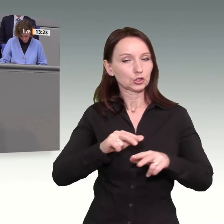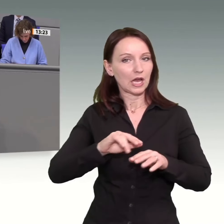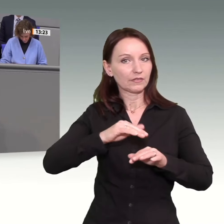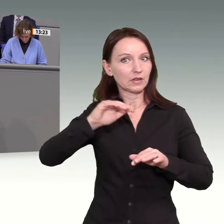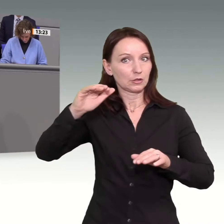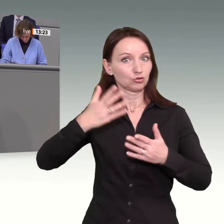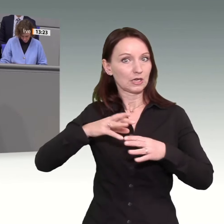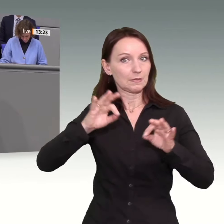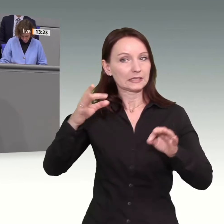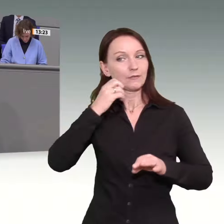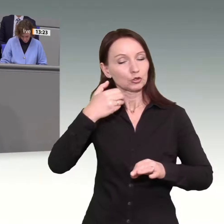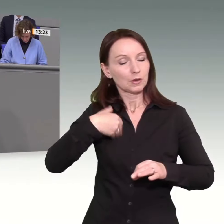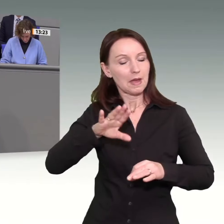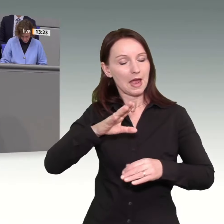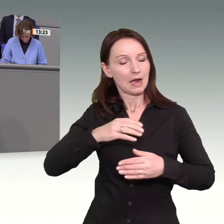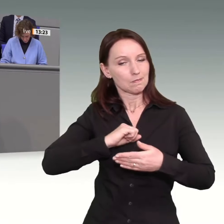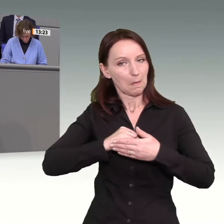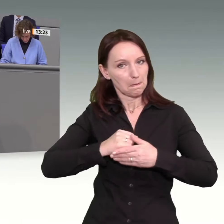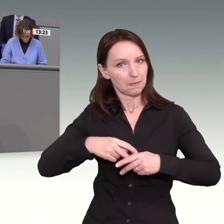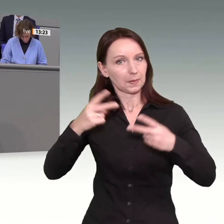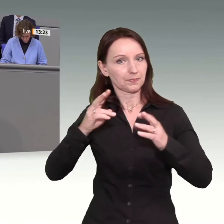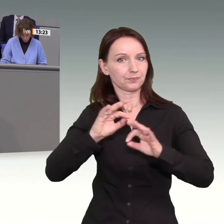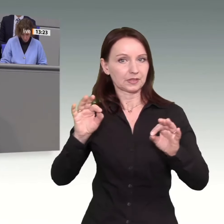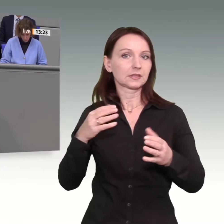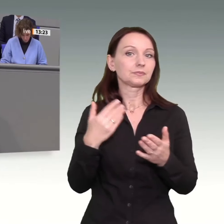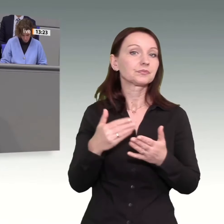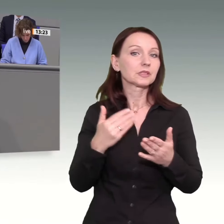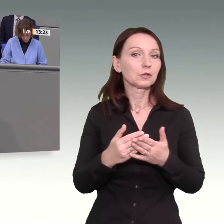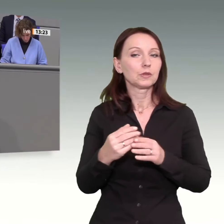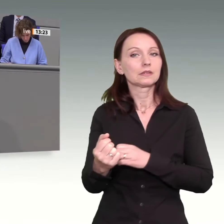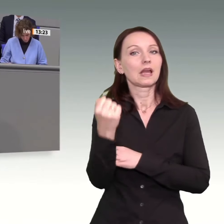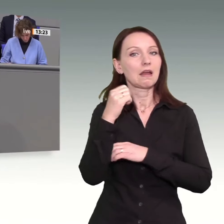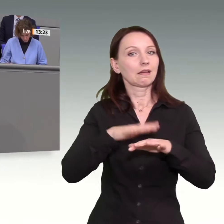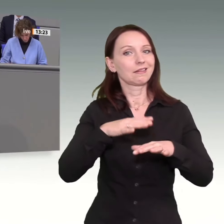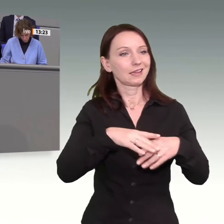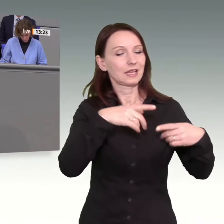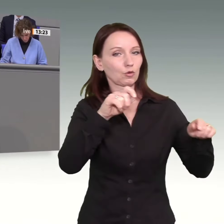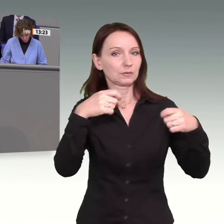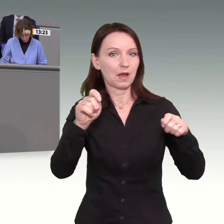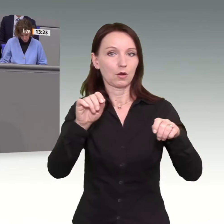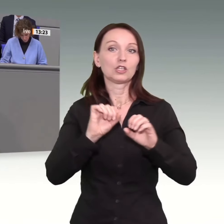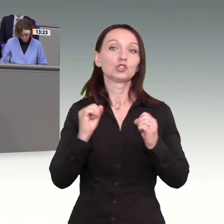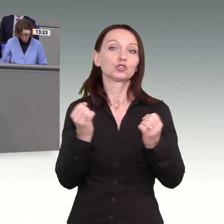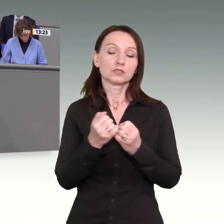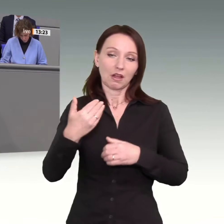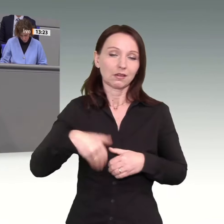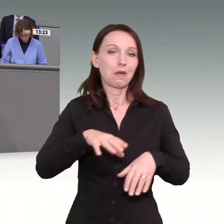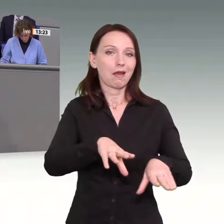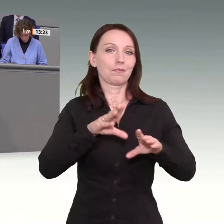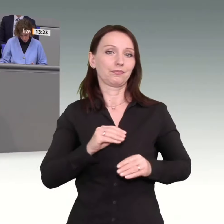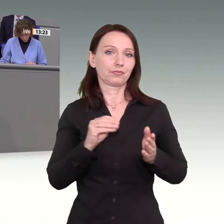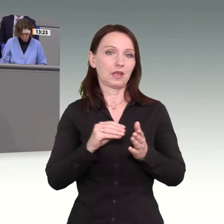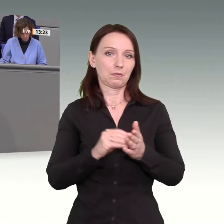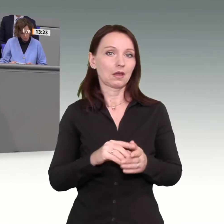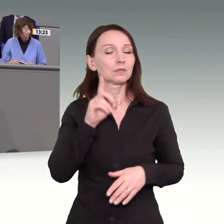anschieben wollen. Zum Beispiel mit dem Ausbau der Energienetze größerer staatlicher Beteiligung. Das muss alles schneller gehen. Weitere